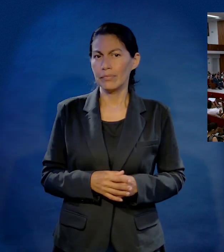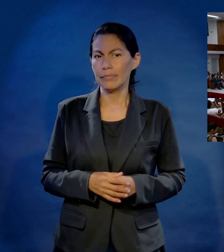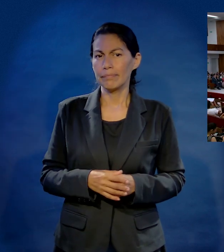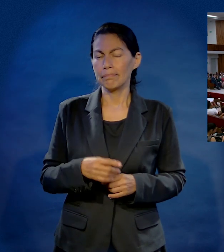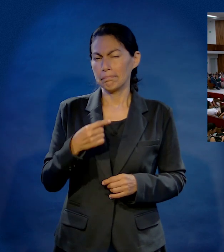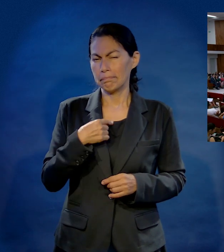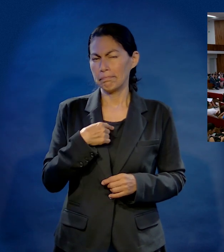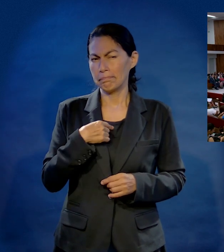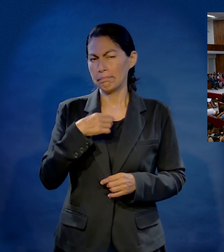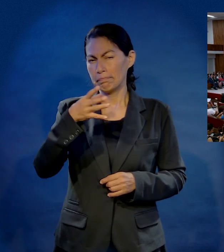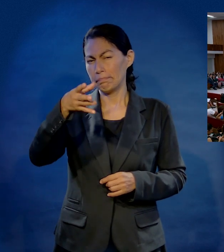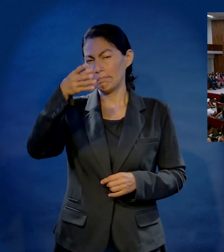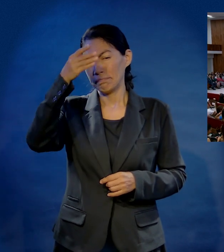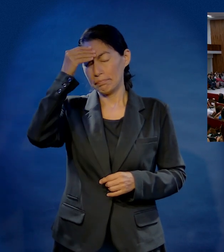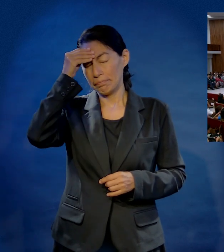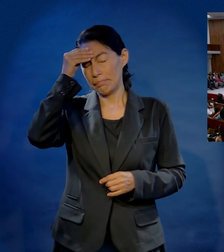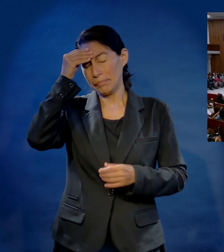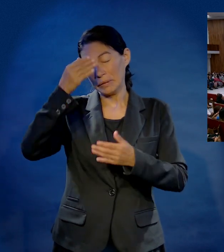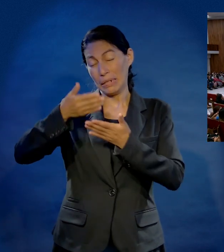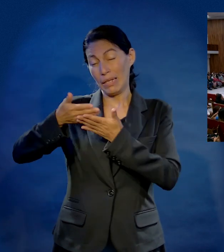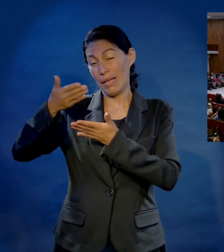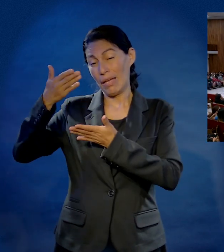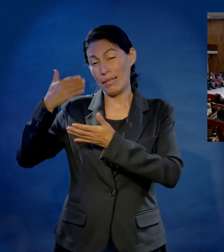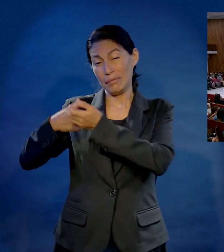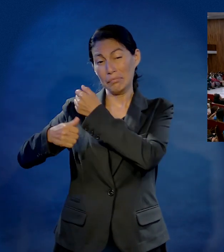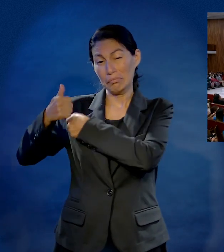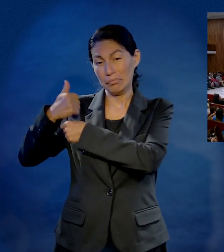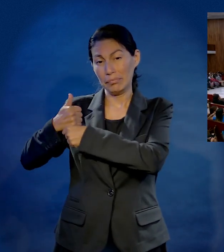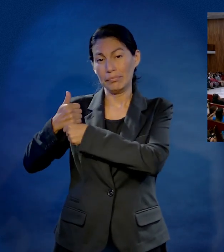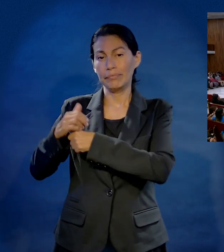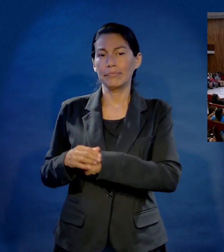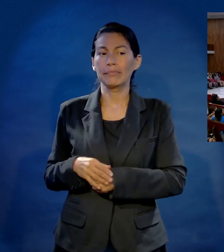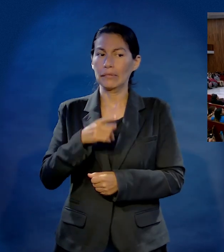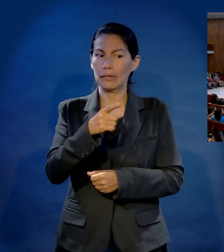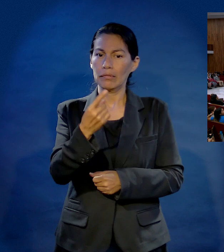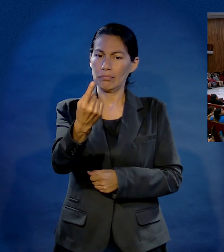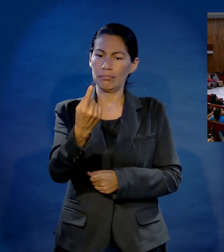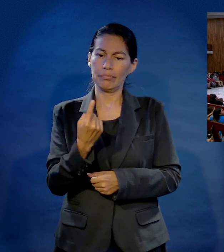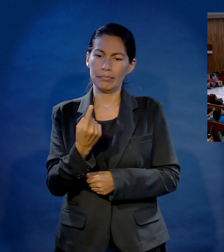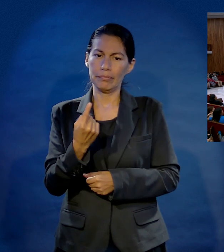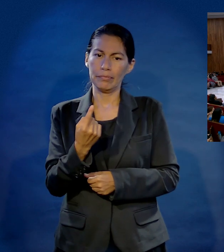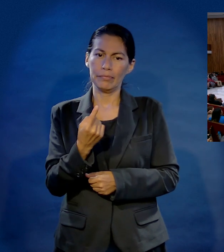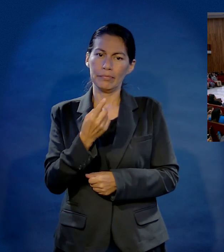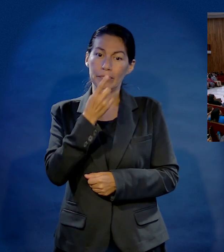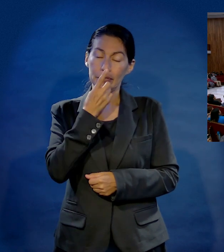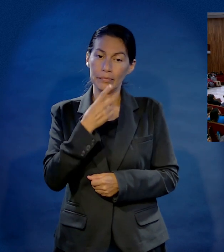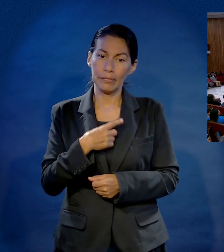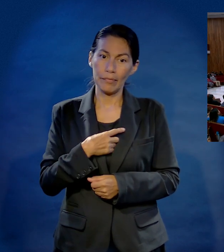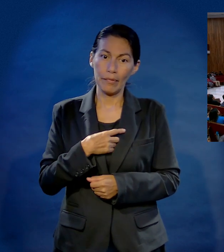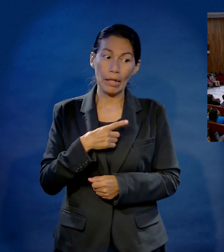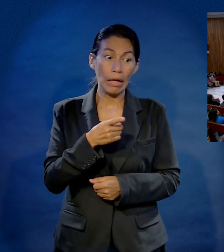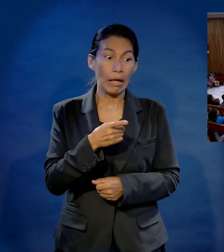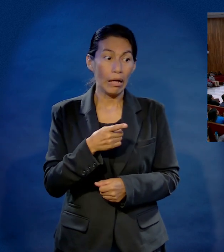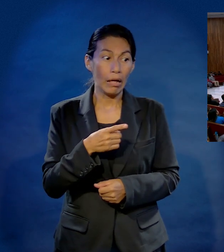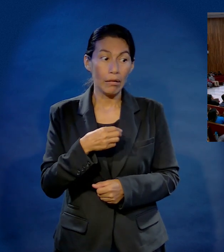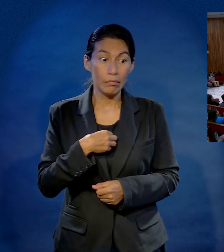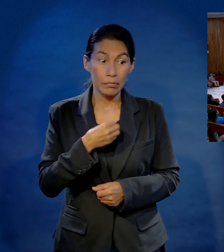perdón. Yo aprendí algo muy valioso hace muchos años. Yo estaba en la prepa, él me dice un día, oye,